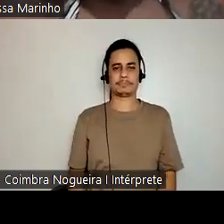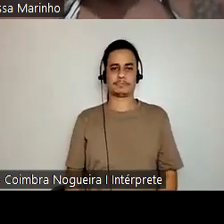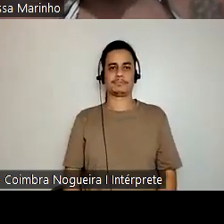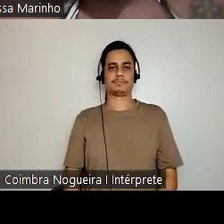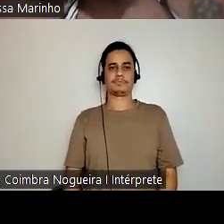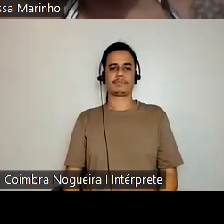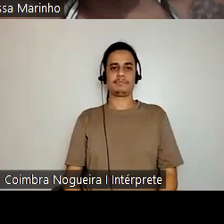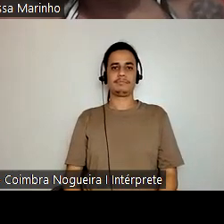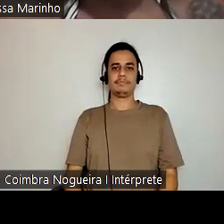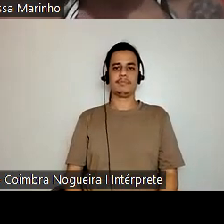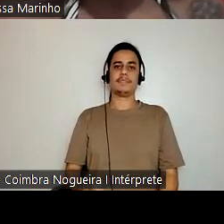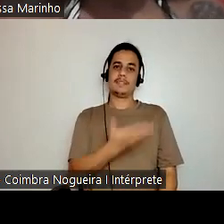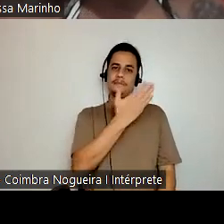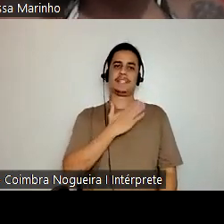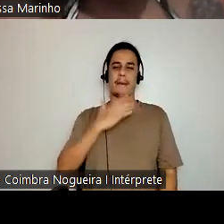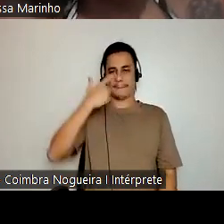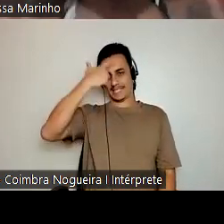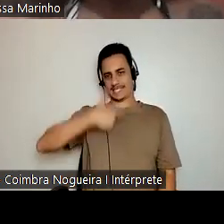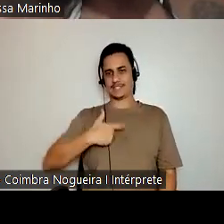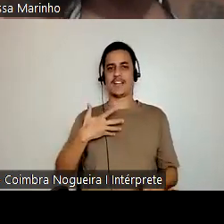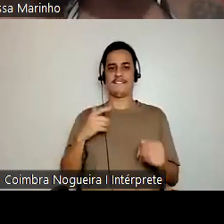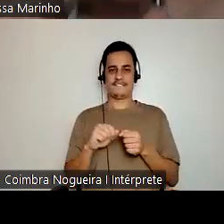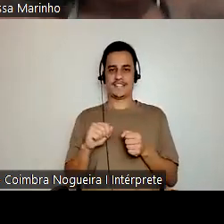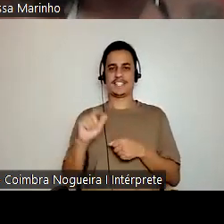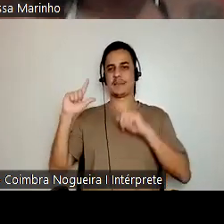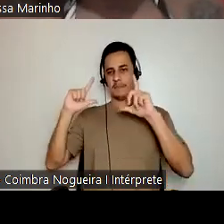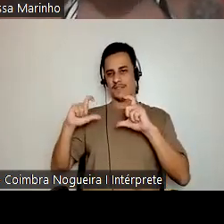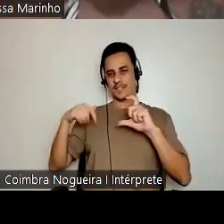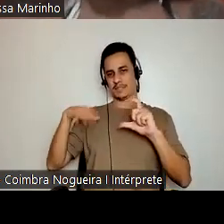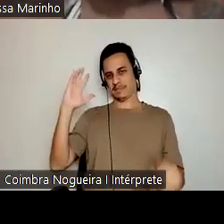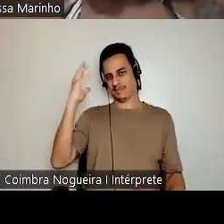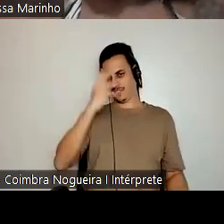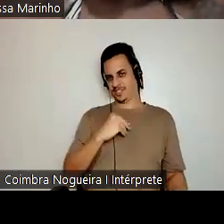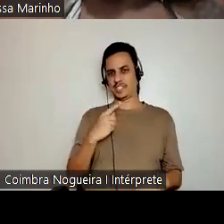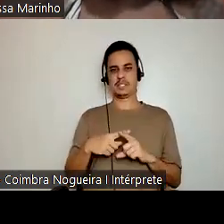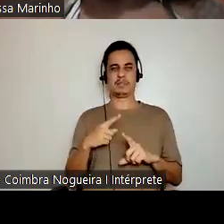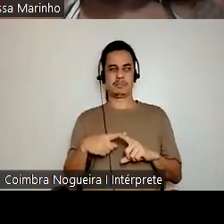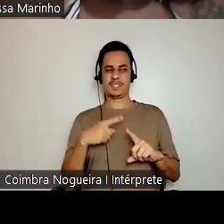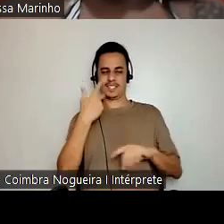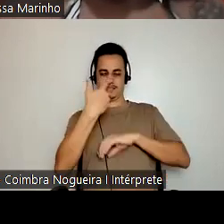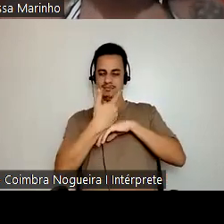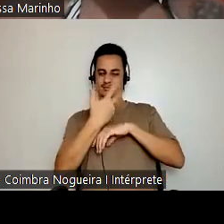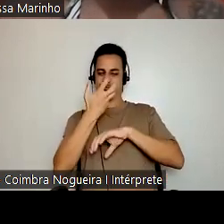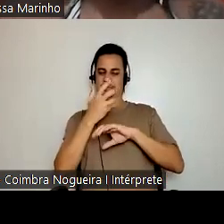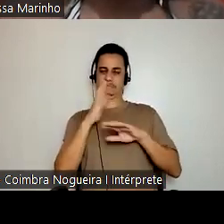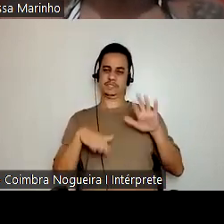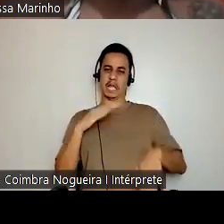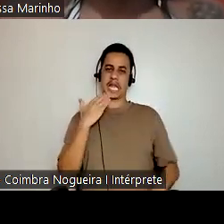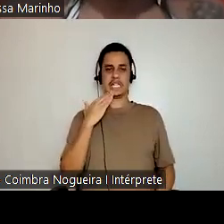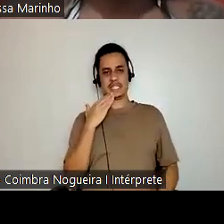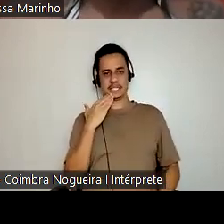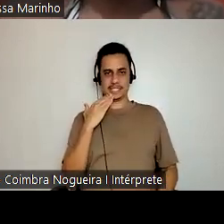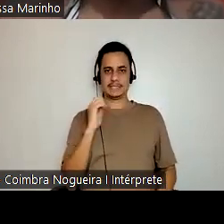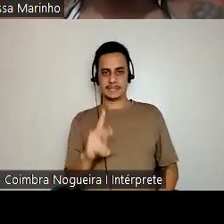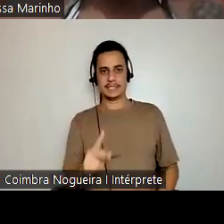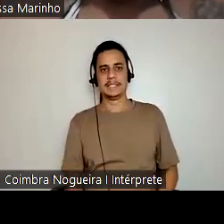próximo slide já seria minha apresentação, mas eu já fiz, eu coloquei uma fotinha mais bonita porque a câmera não favorece muito, mas pode passar